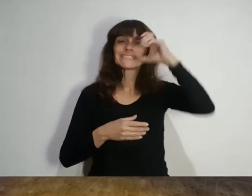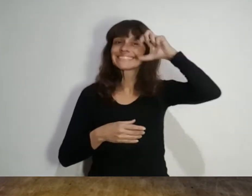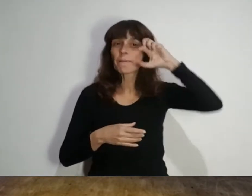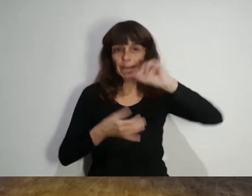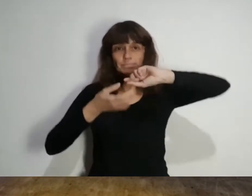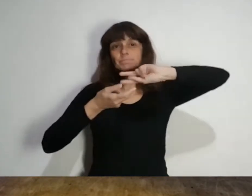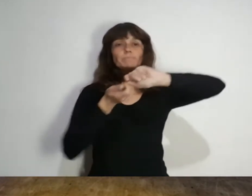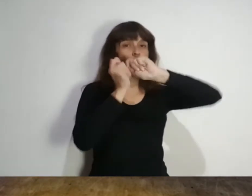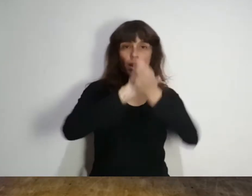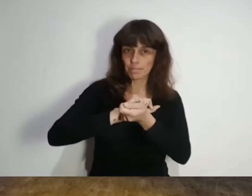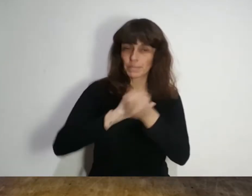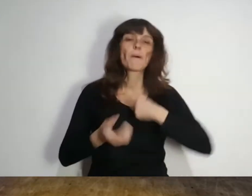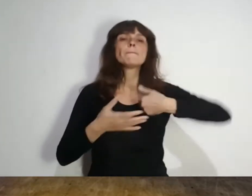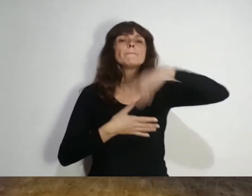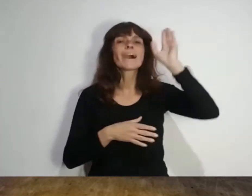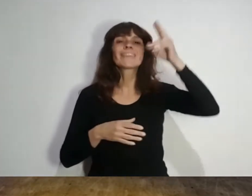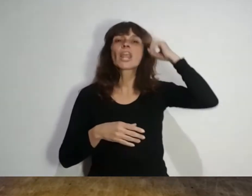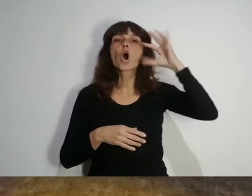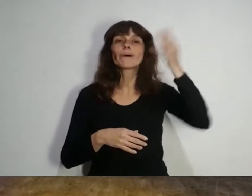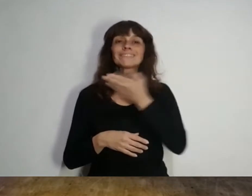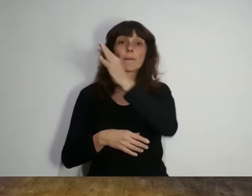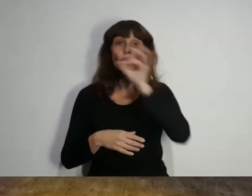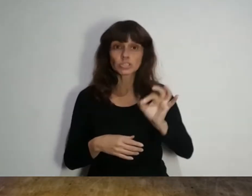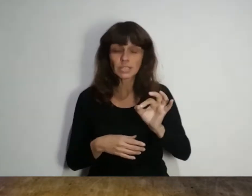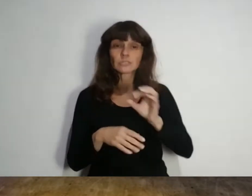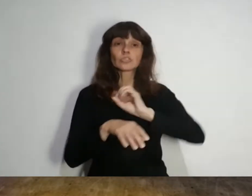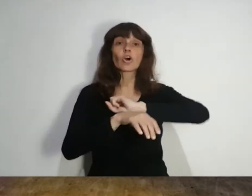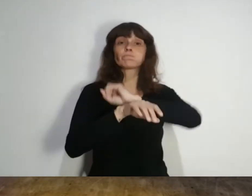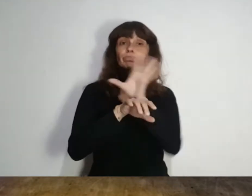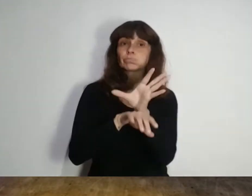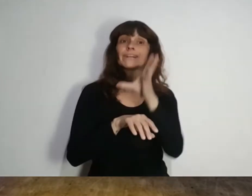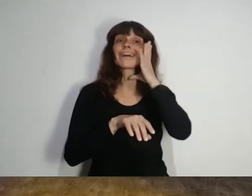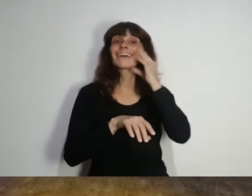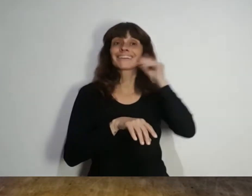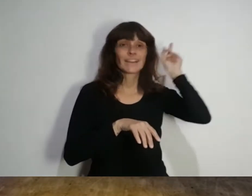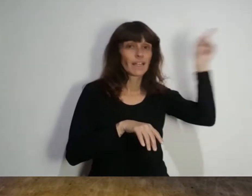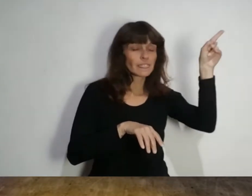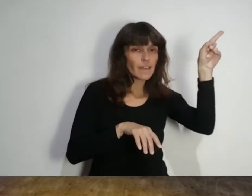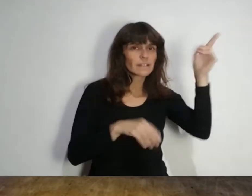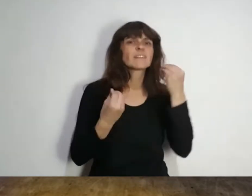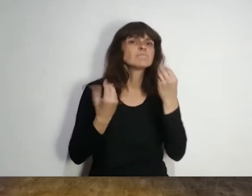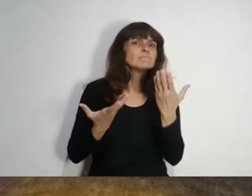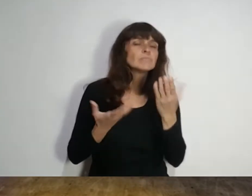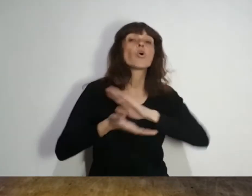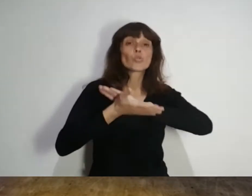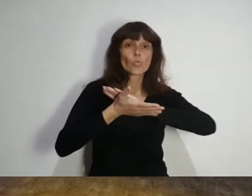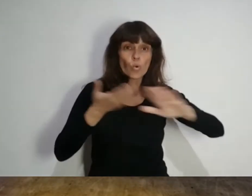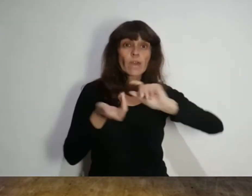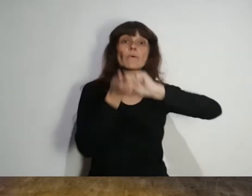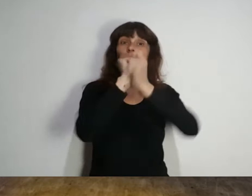Nueva cepa, más del 90% de los casos de coronavirus en el Reino Unido corresponden a la